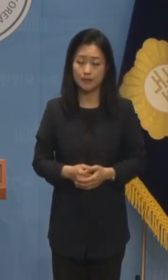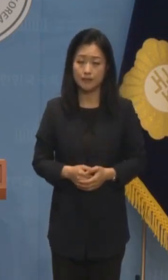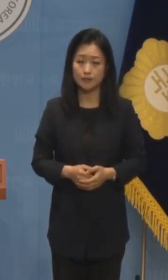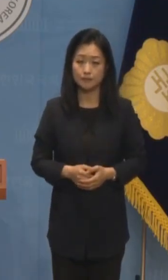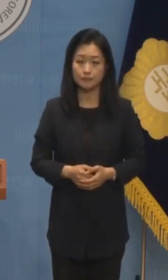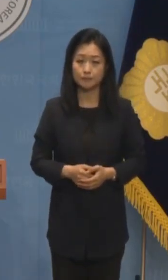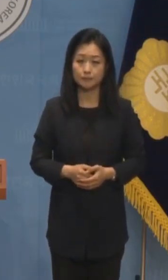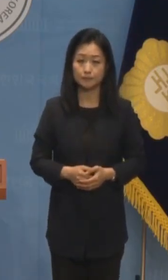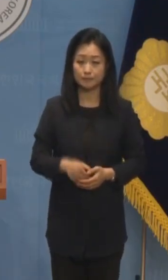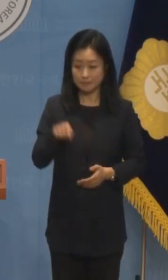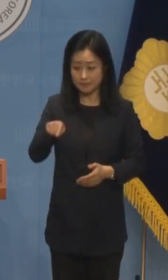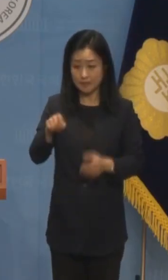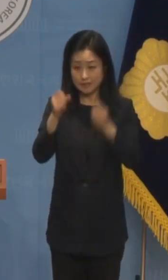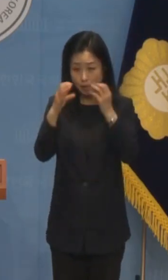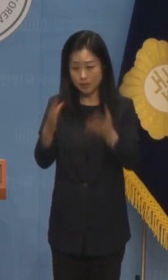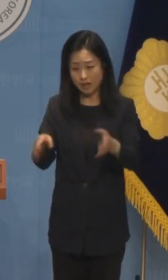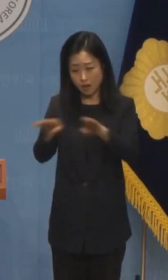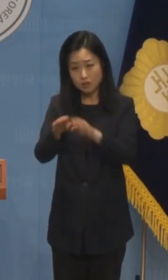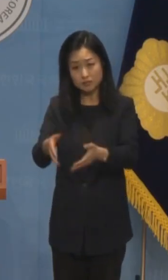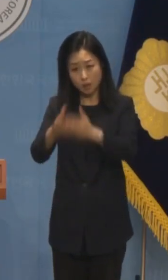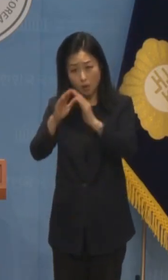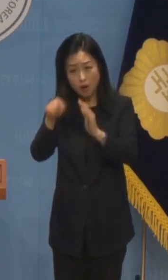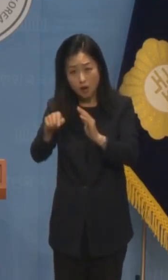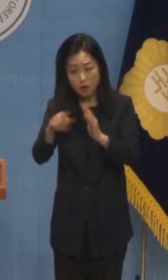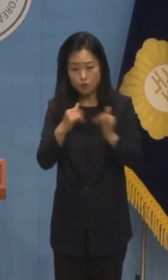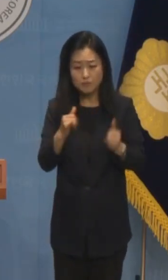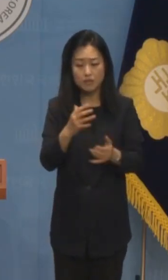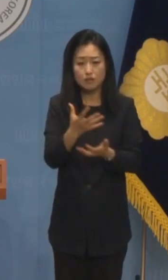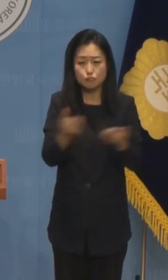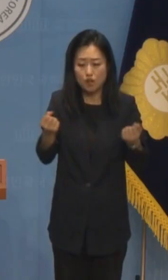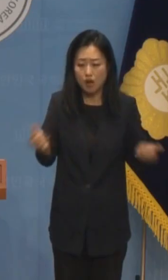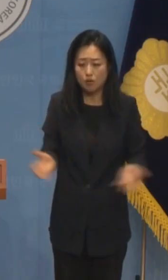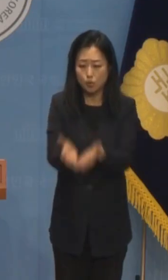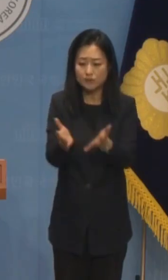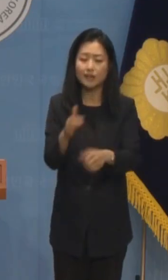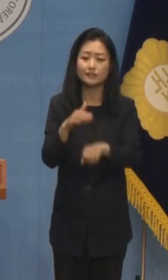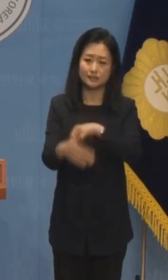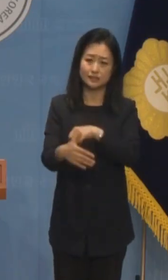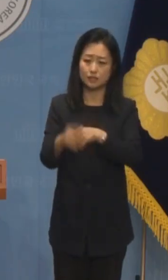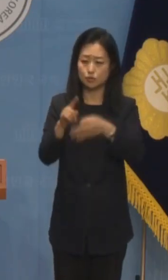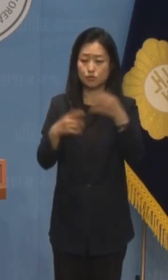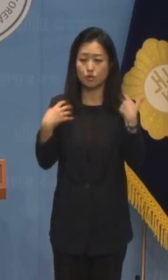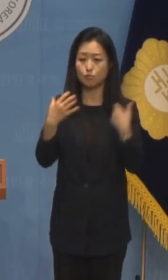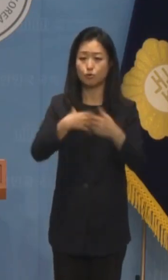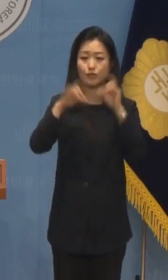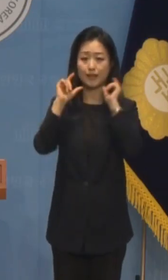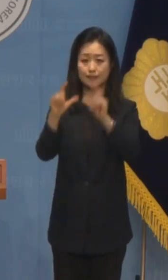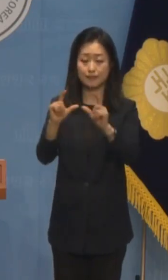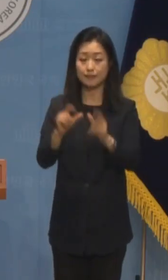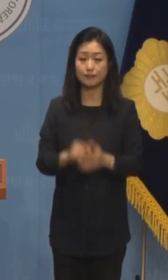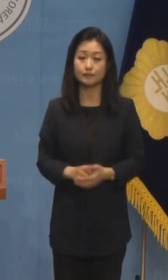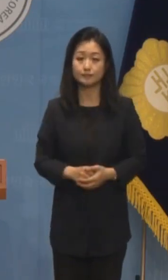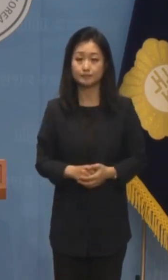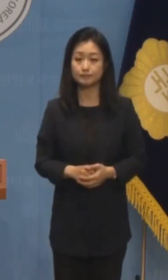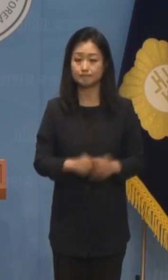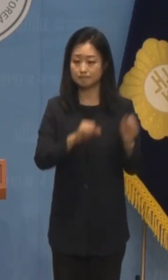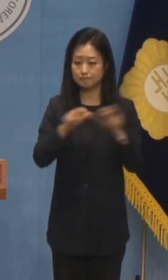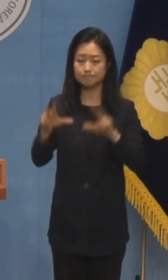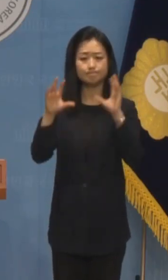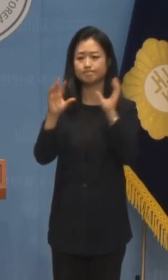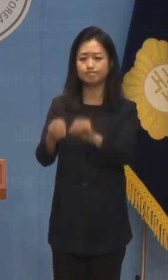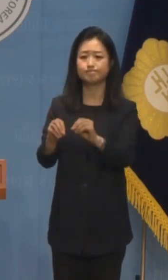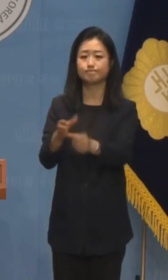새 독립기념관 건립으로 국민 분열 조장하는 윤석열 정부를 규탄합니다. 당장